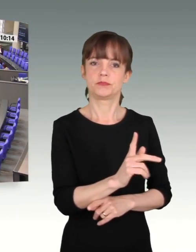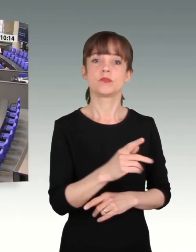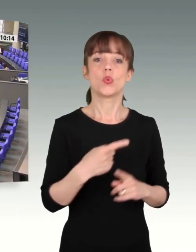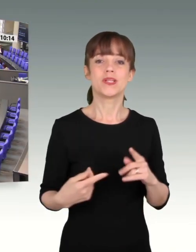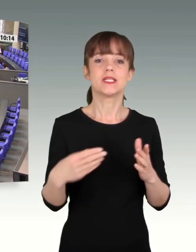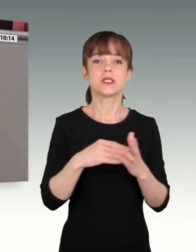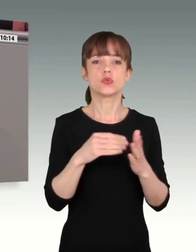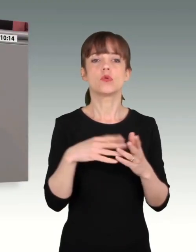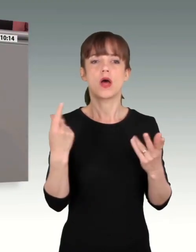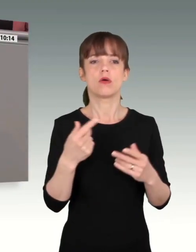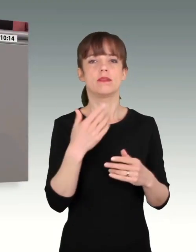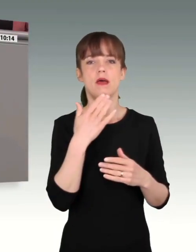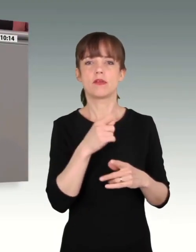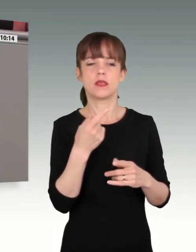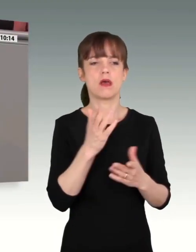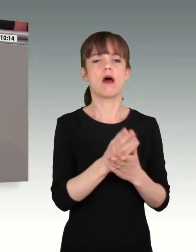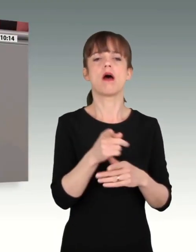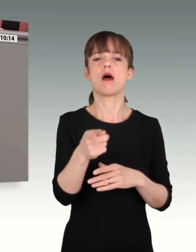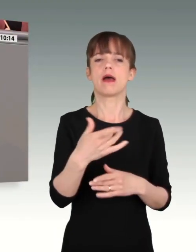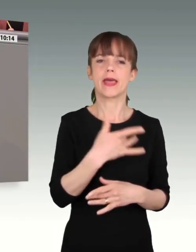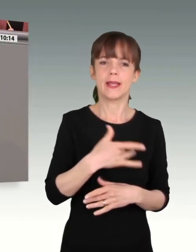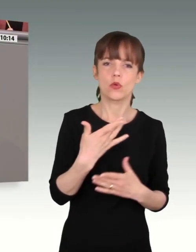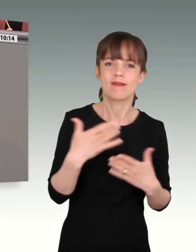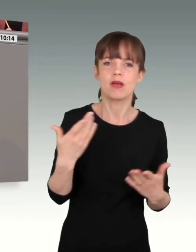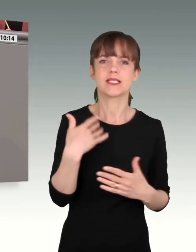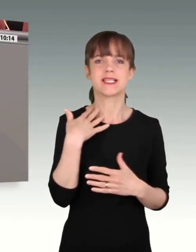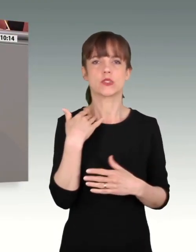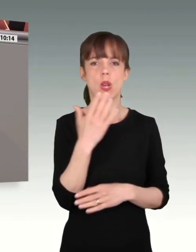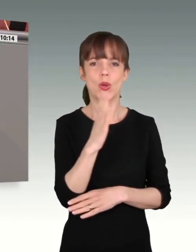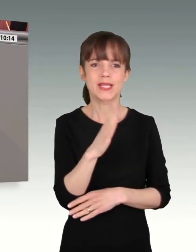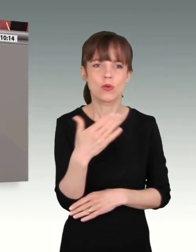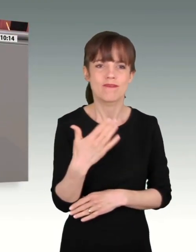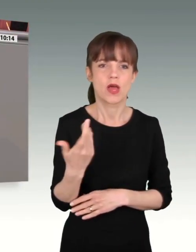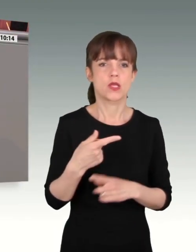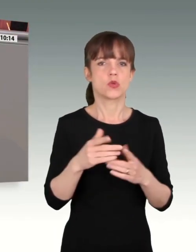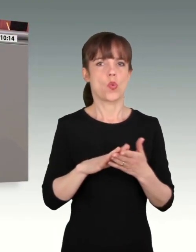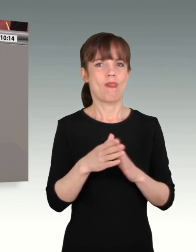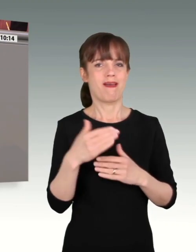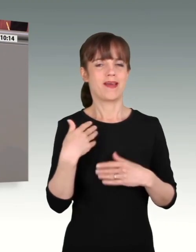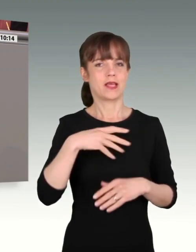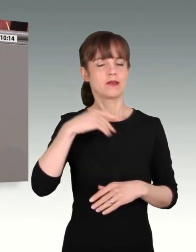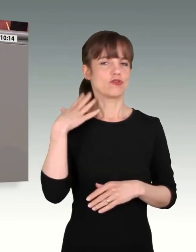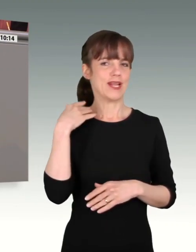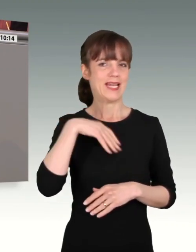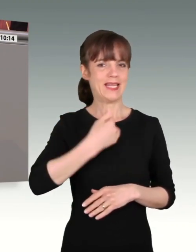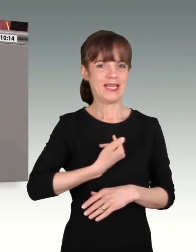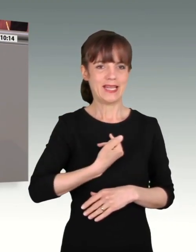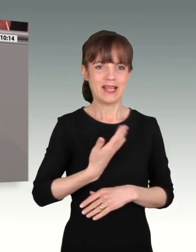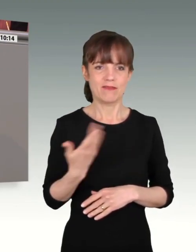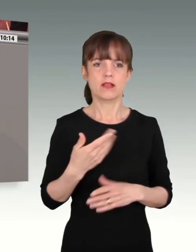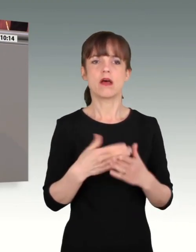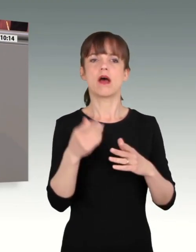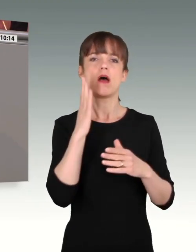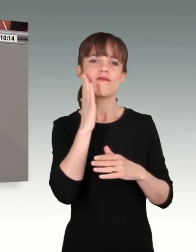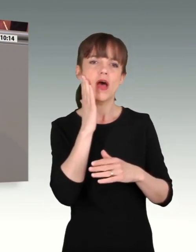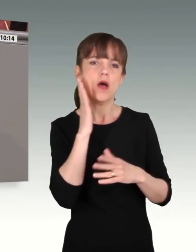Kameradschaft nicht